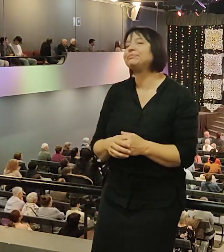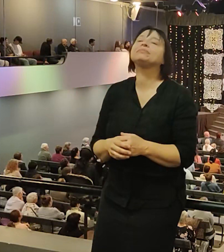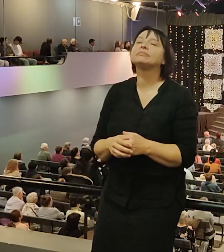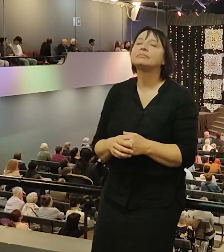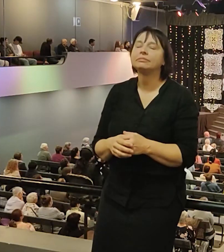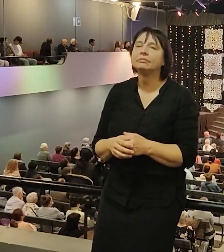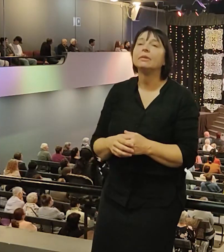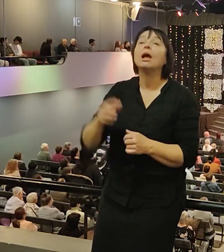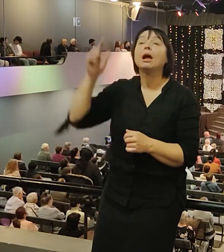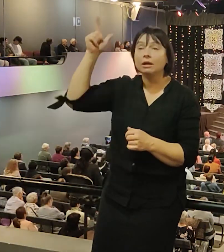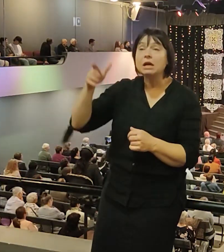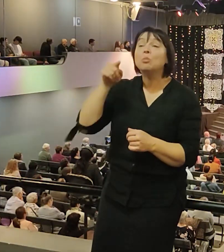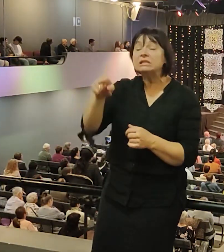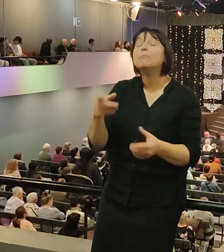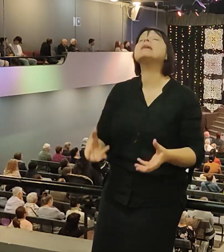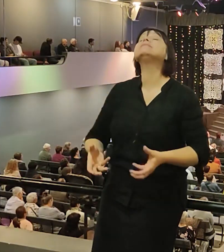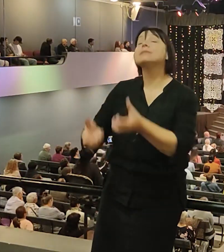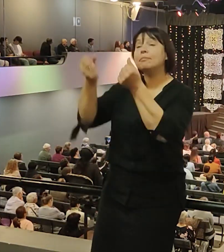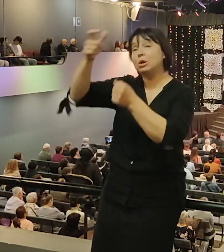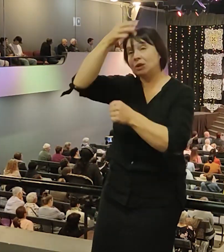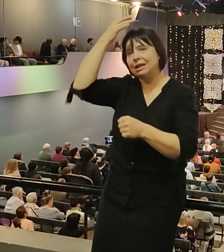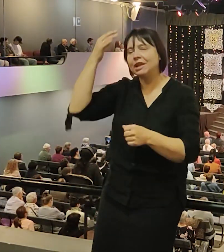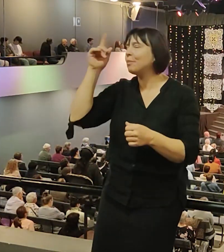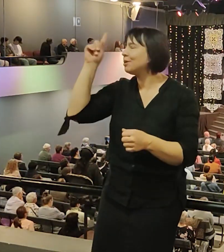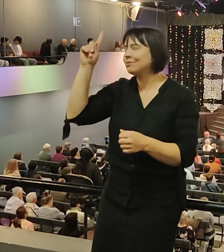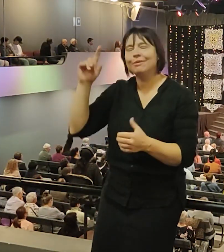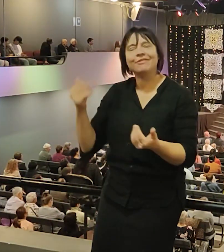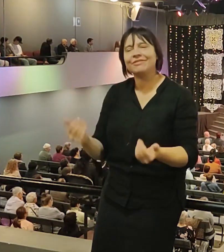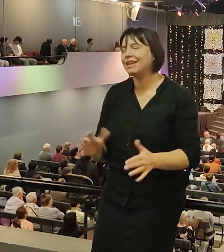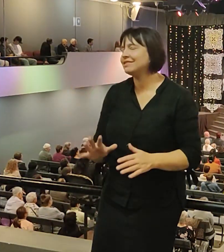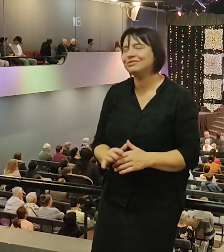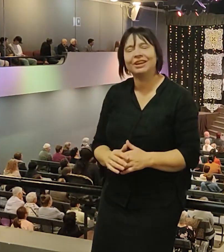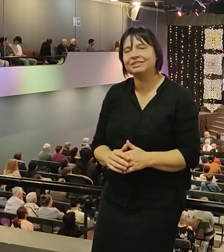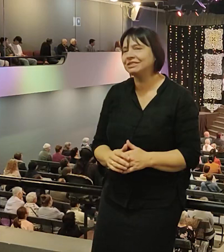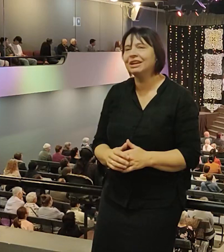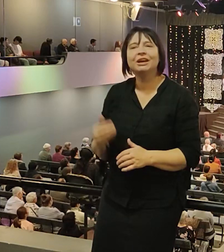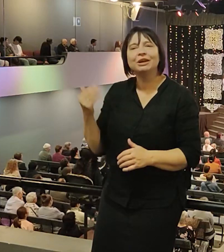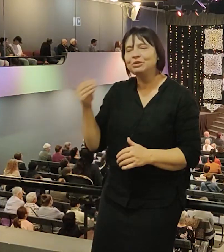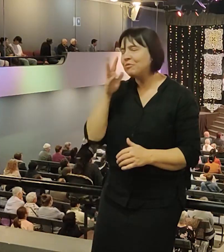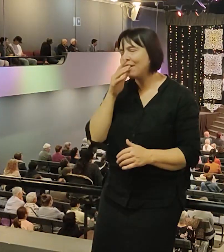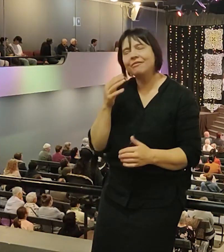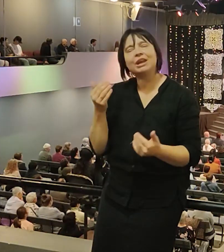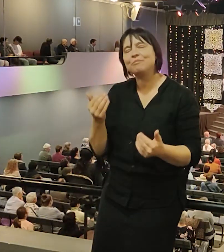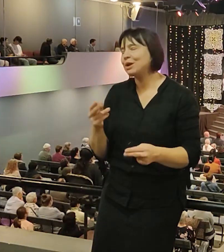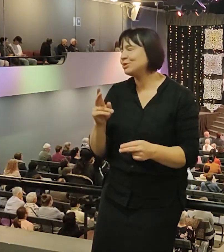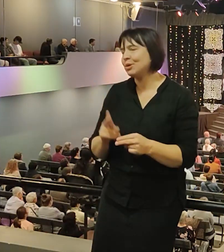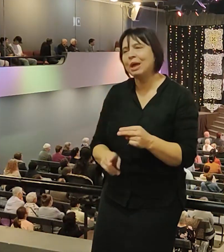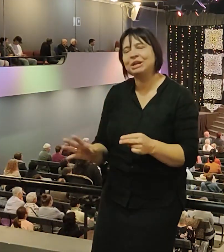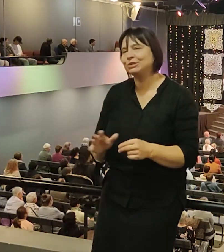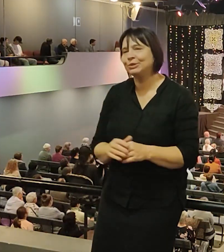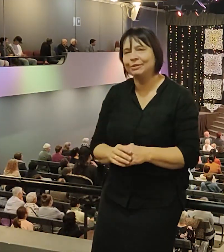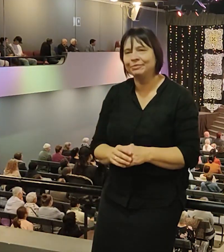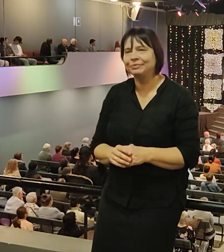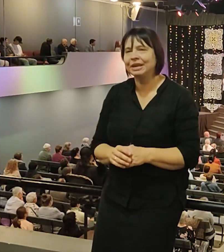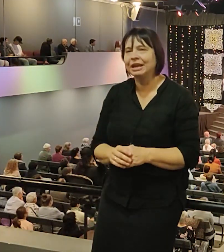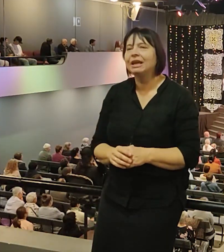Господь тебя заберет на небо. Но не сейчас. Твое время еще не пришло. Ты Богу очень нужен